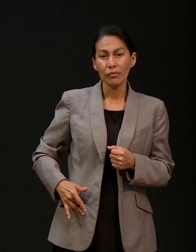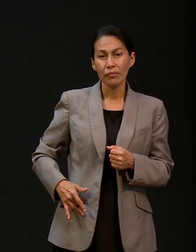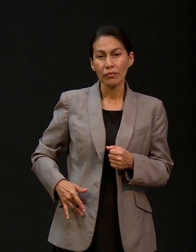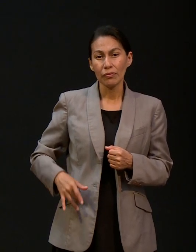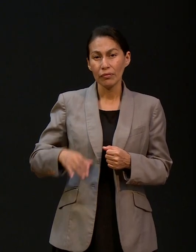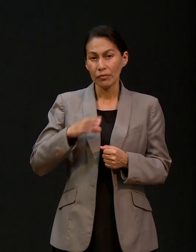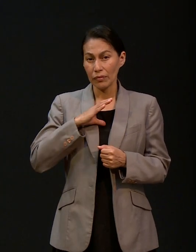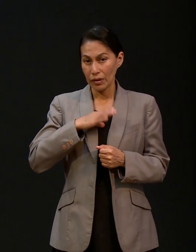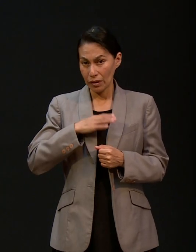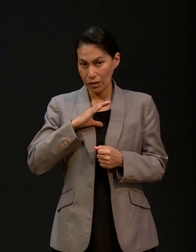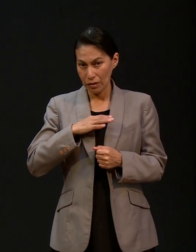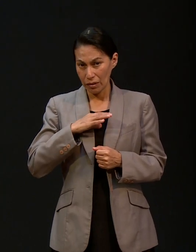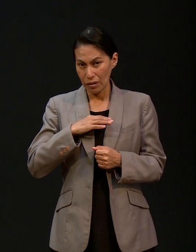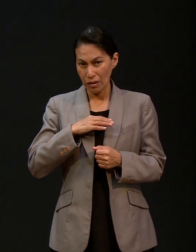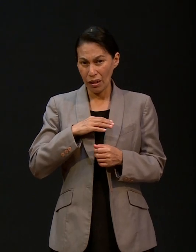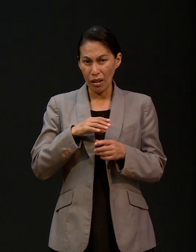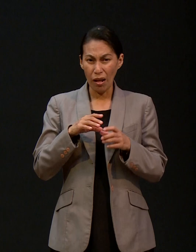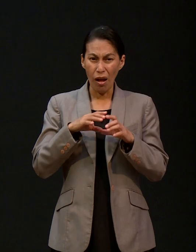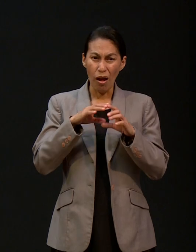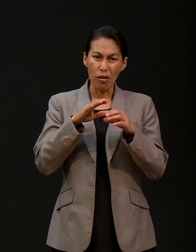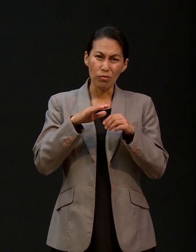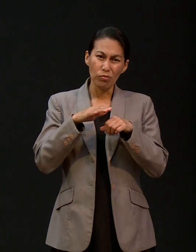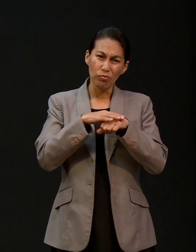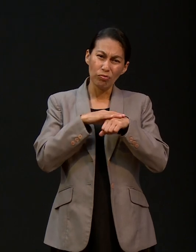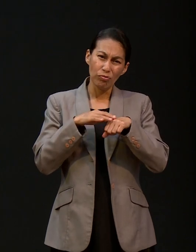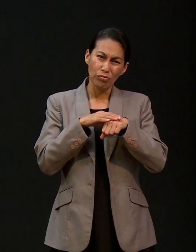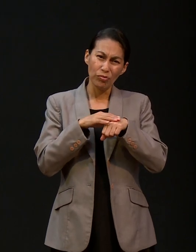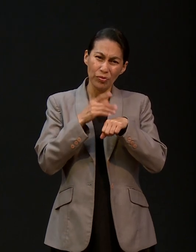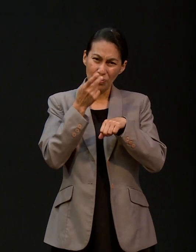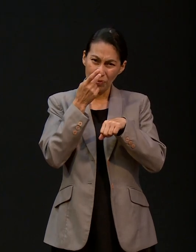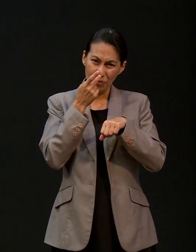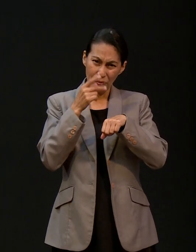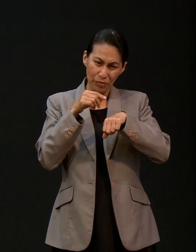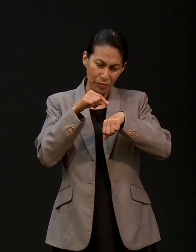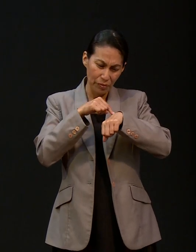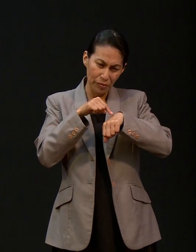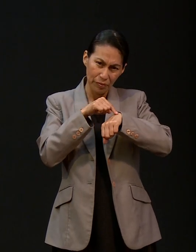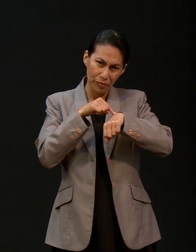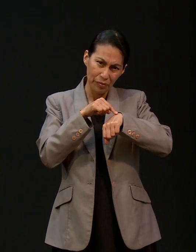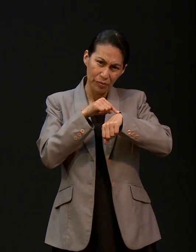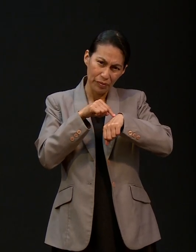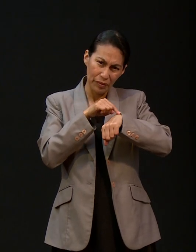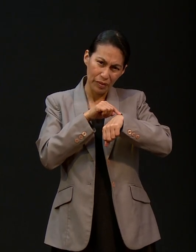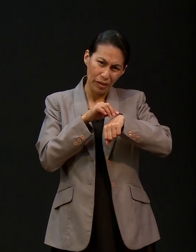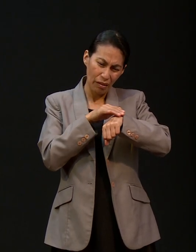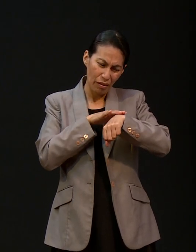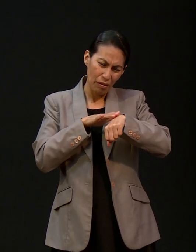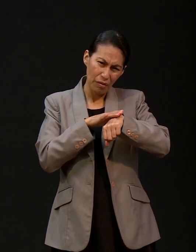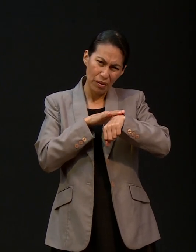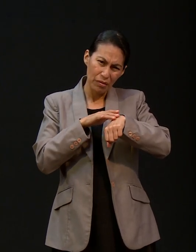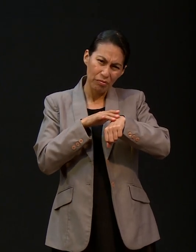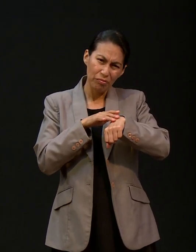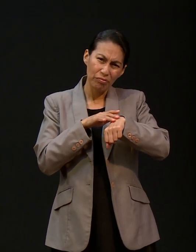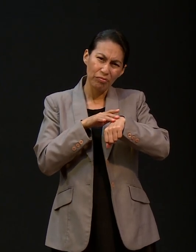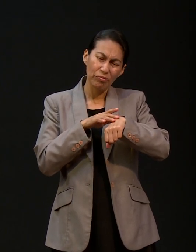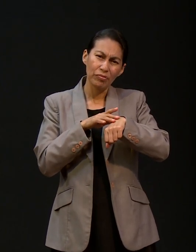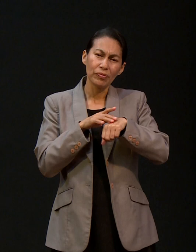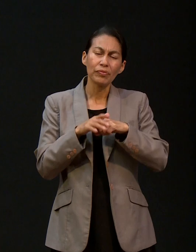en la región pélvica y tenía cáncer de piel también. Ya era un